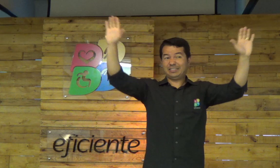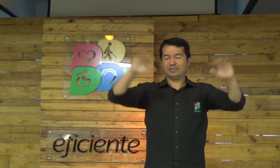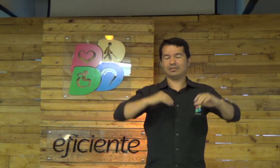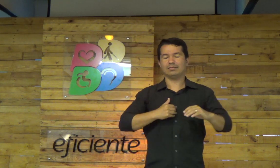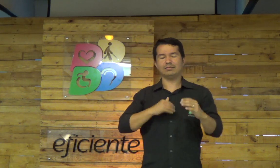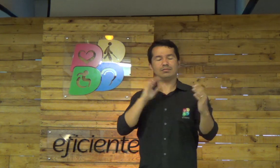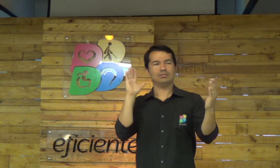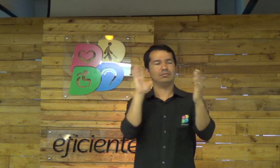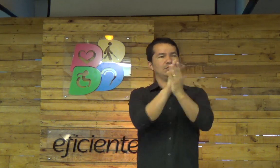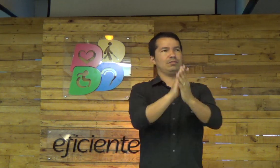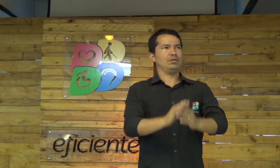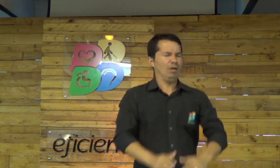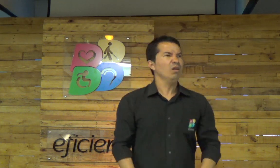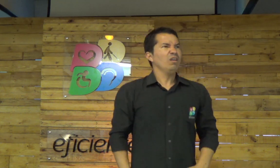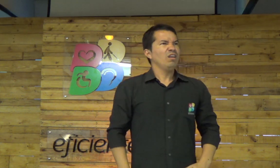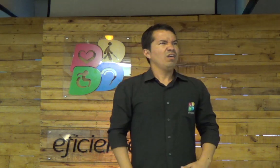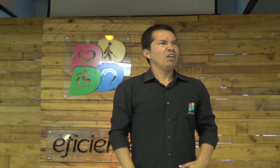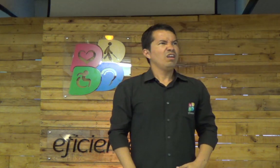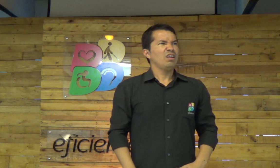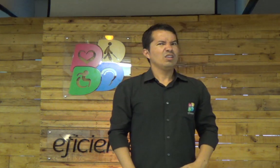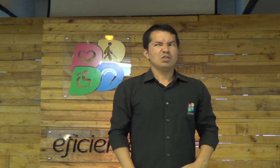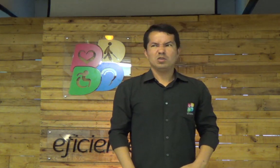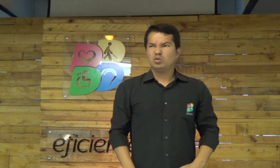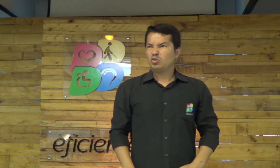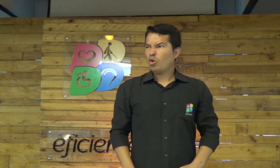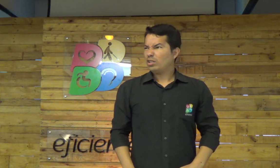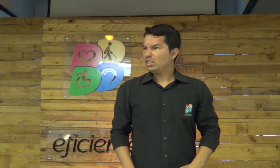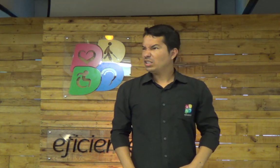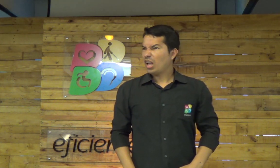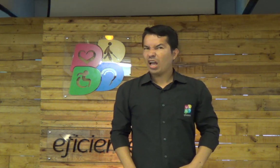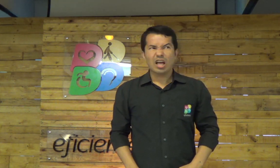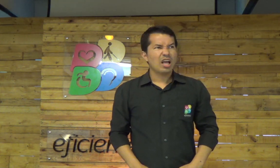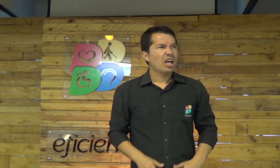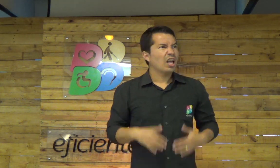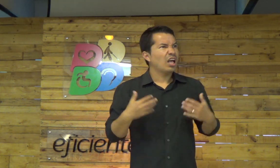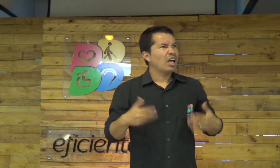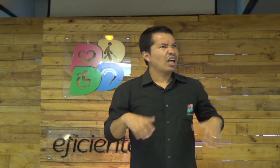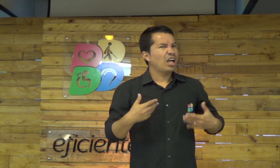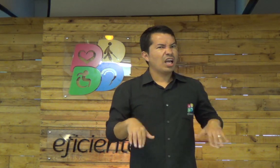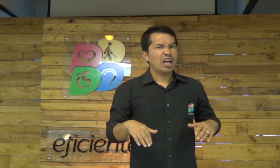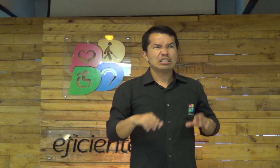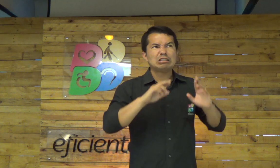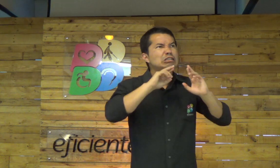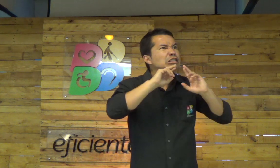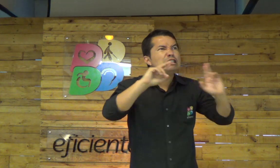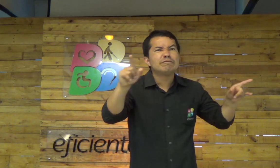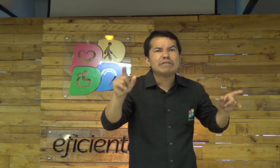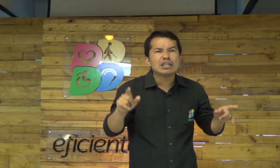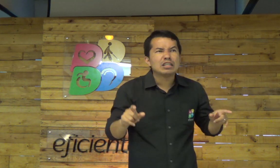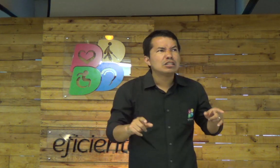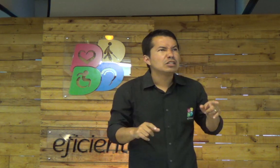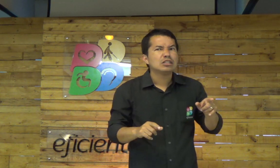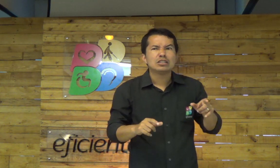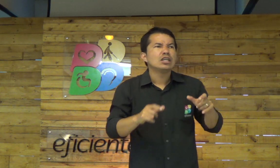você vai chegar lá no céu e vai ali estar de face a face com Jesus, você vai lá, é diferente,